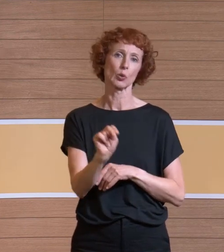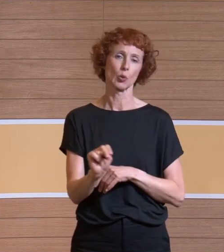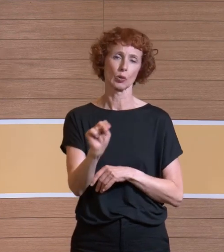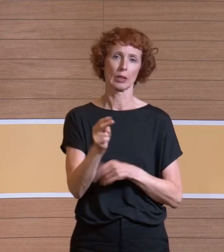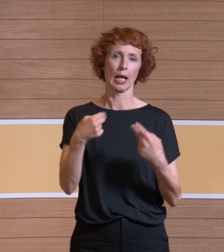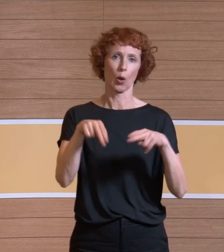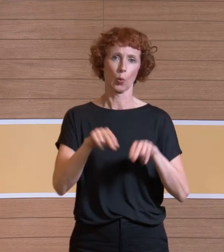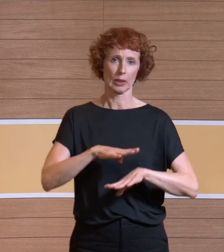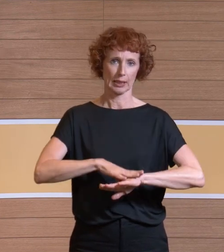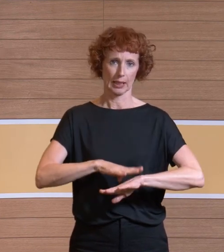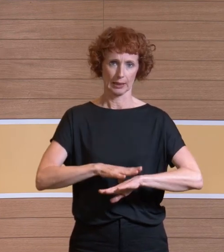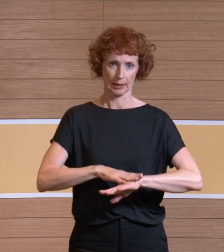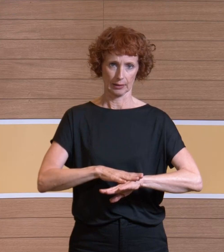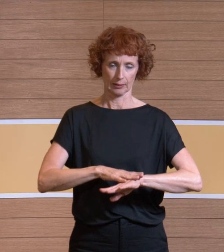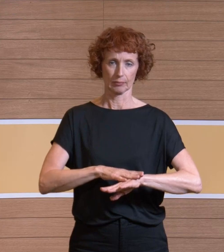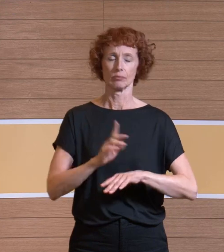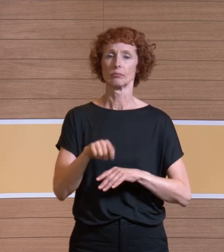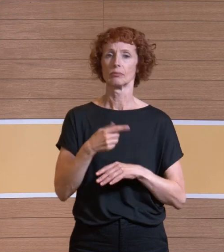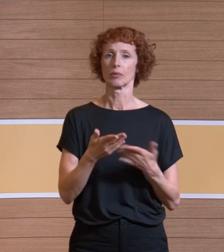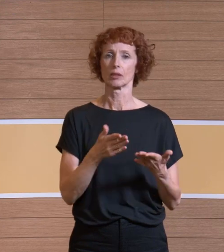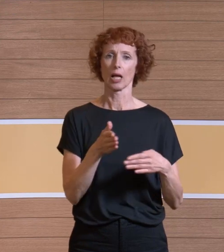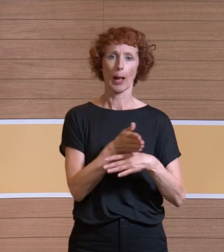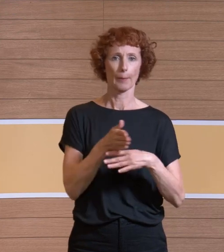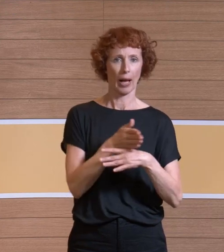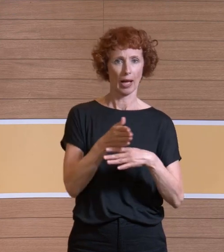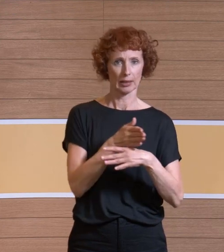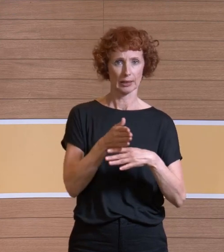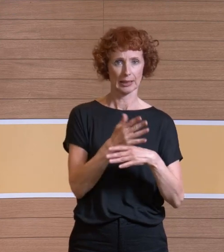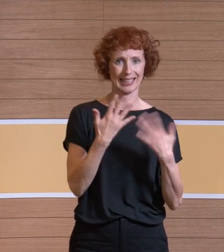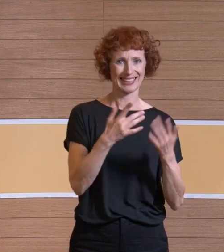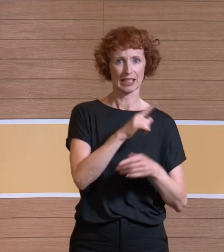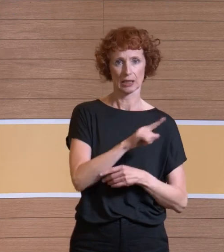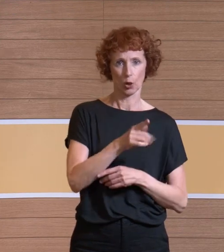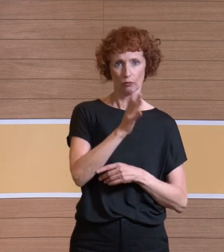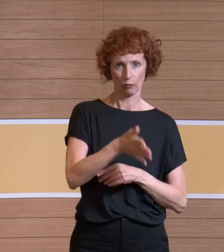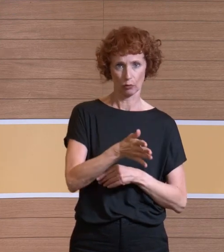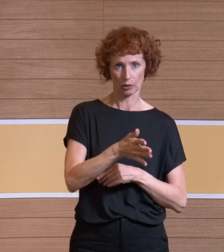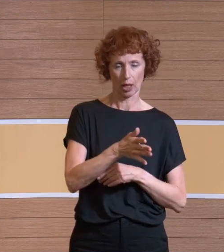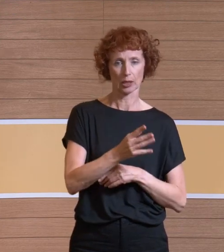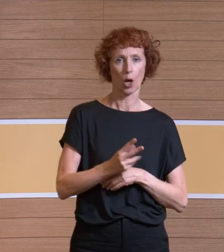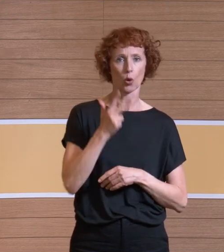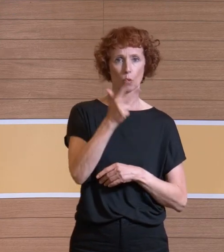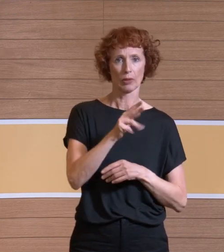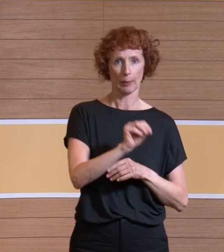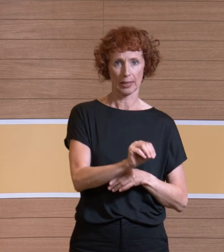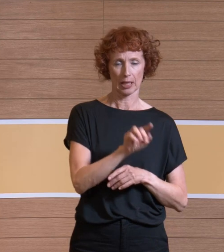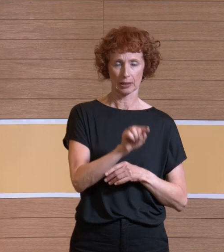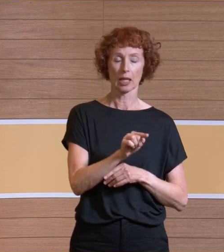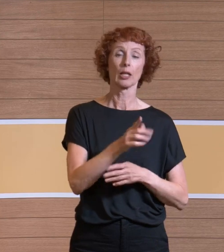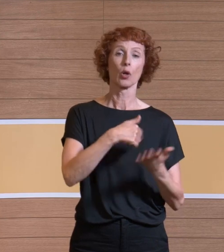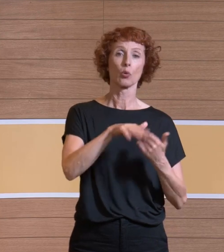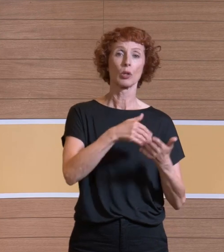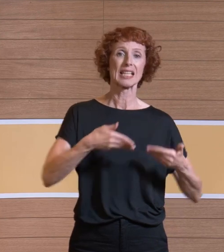Erholzeit. Und im Bereich von 10.500 Kubikmeter sind wir dann in einem Turbulenz-armen